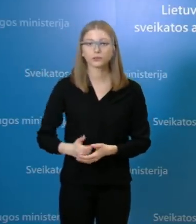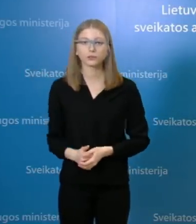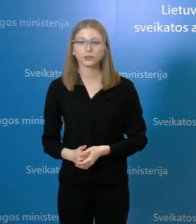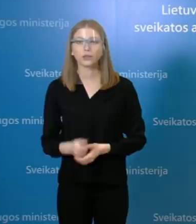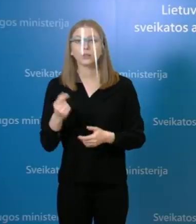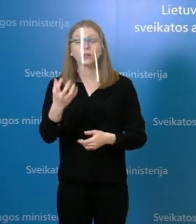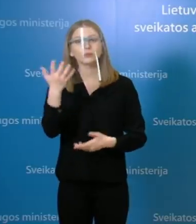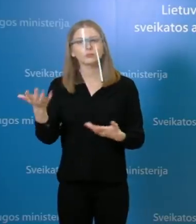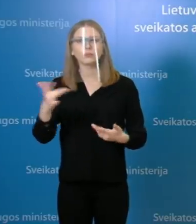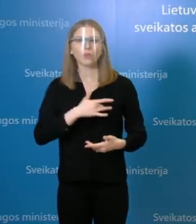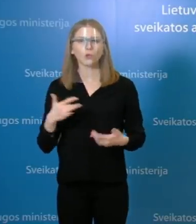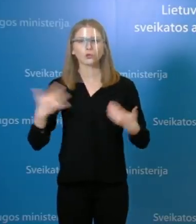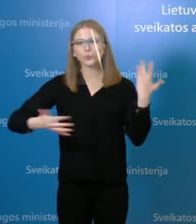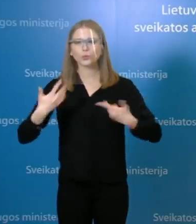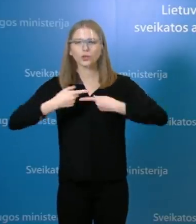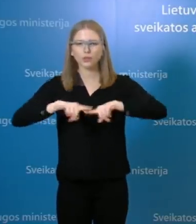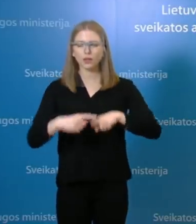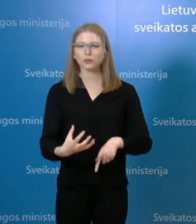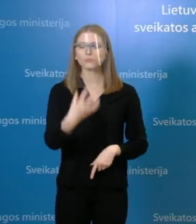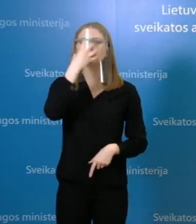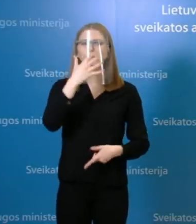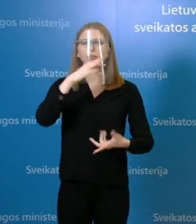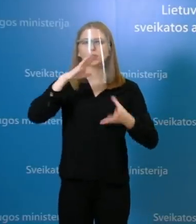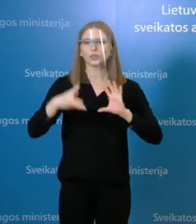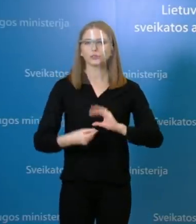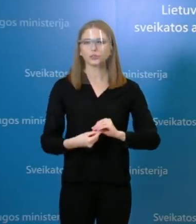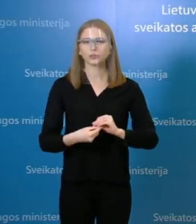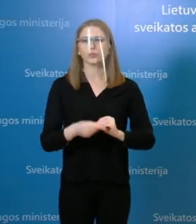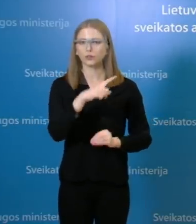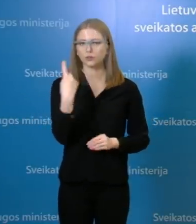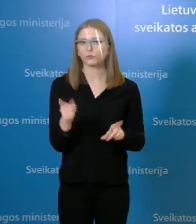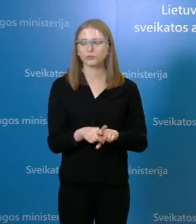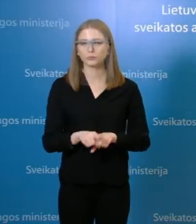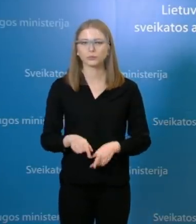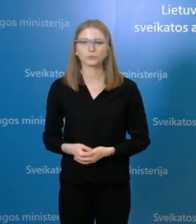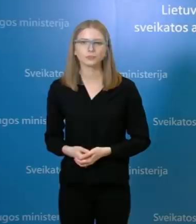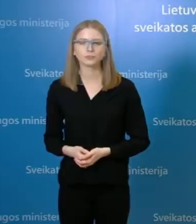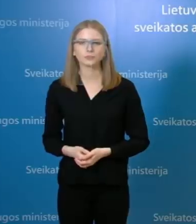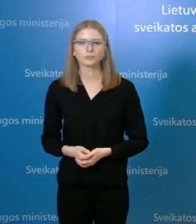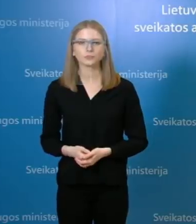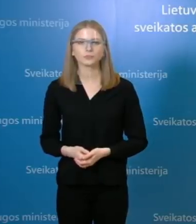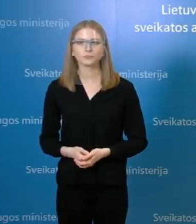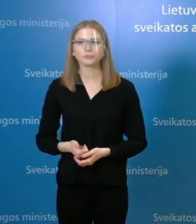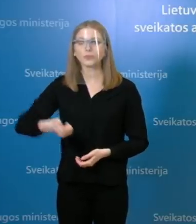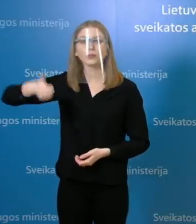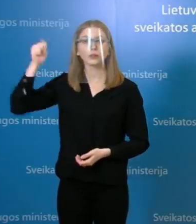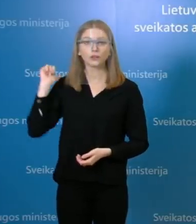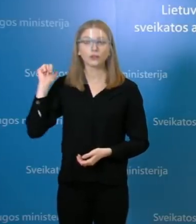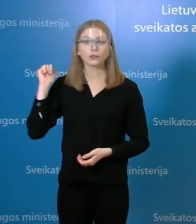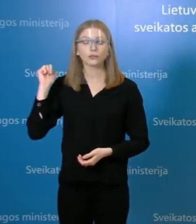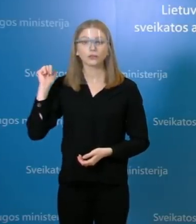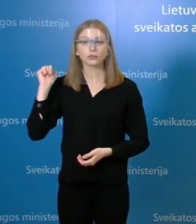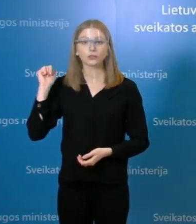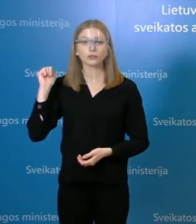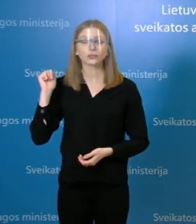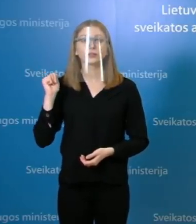ventilacija dviams, su deguonės kaukiamis 32 asmenys. Per vakardieną patvirtinti atvejai